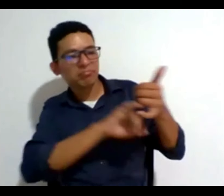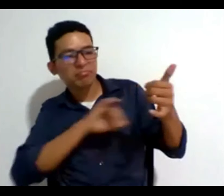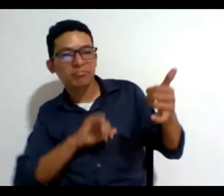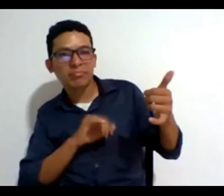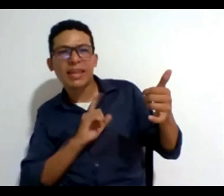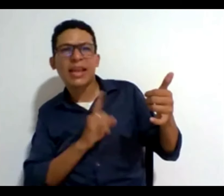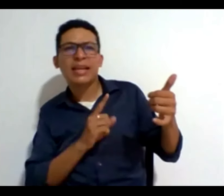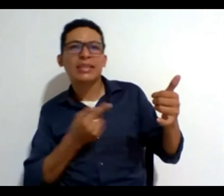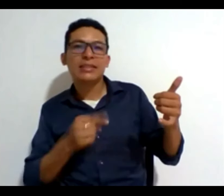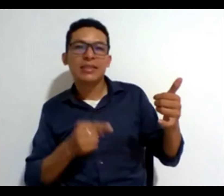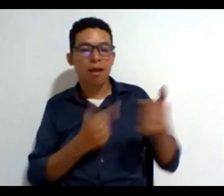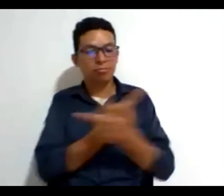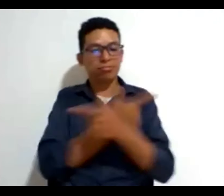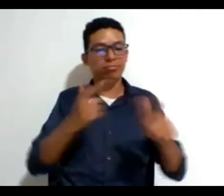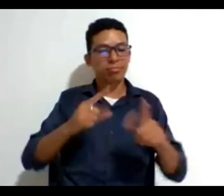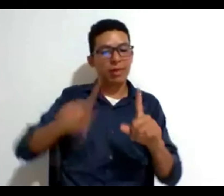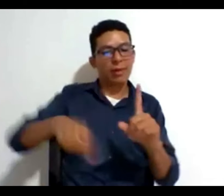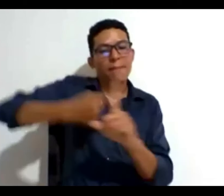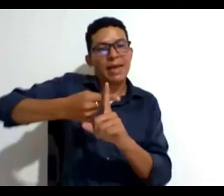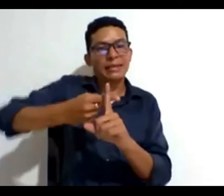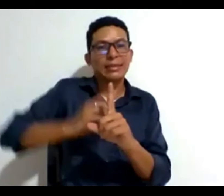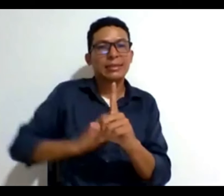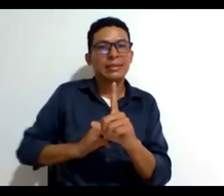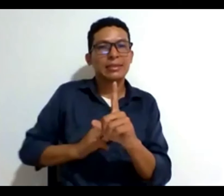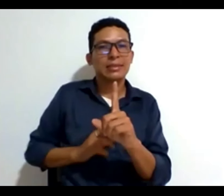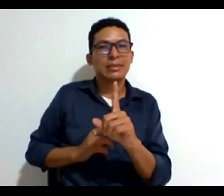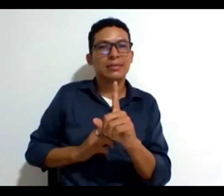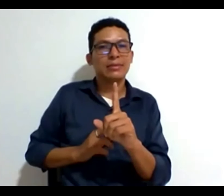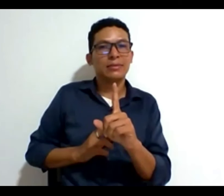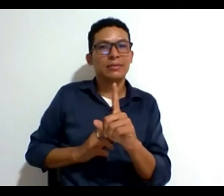autonomía definimos pues que es autonomía libertad más